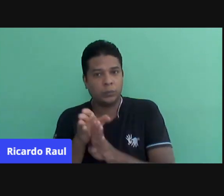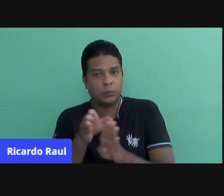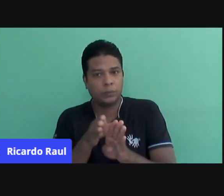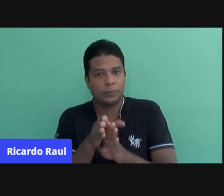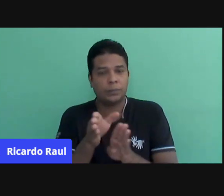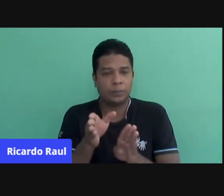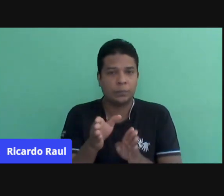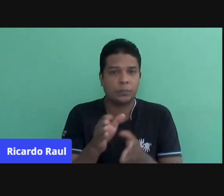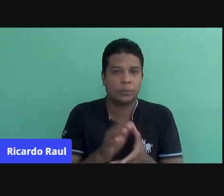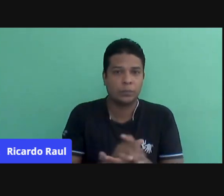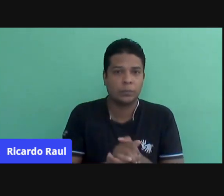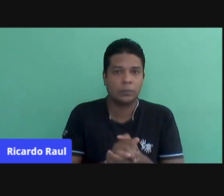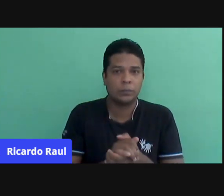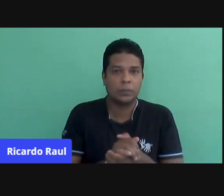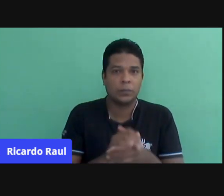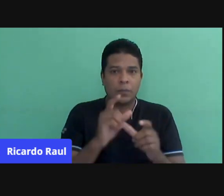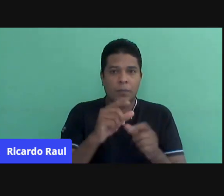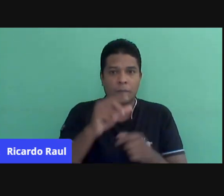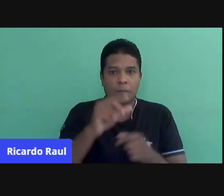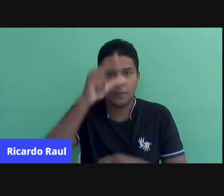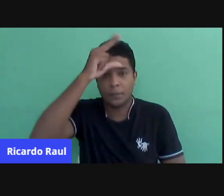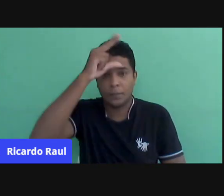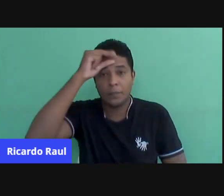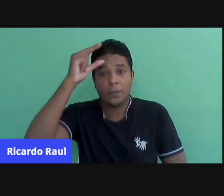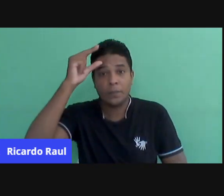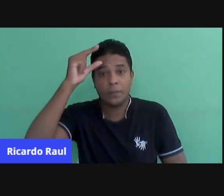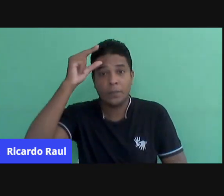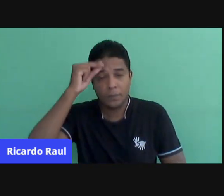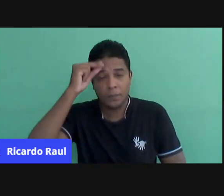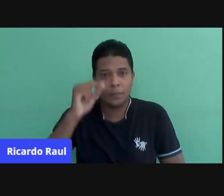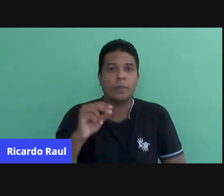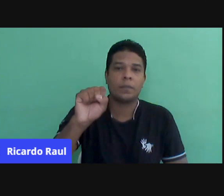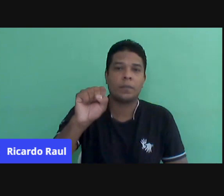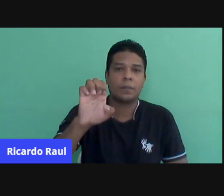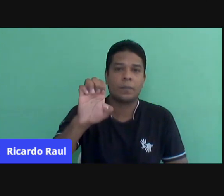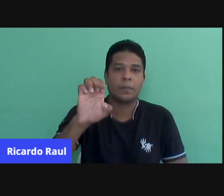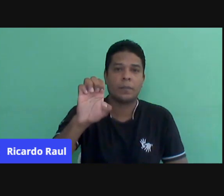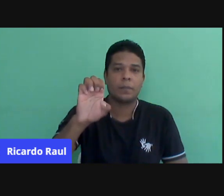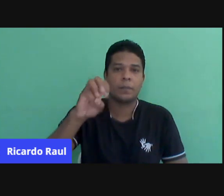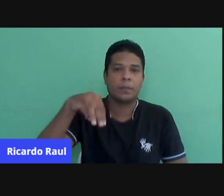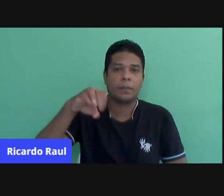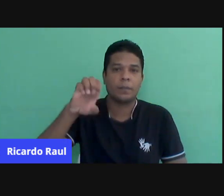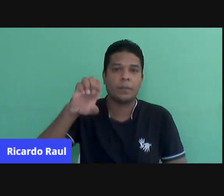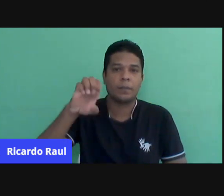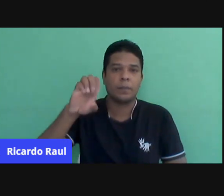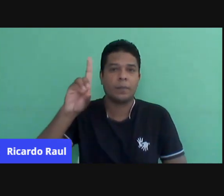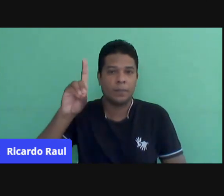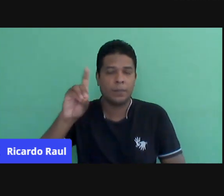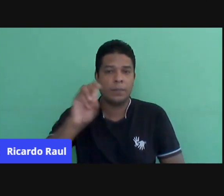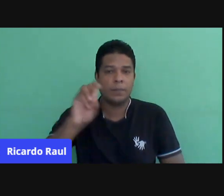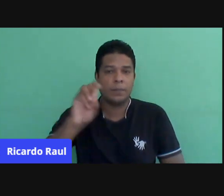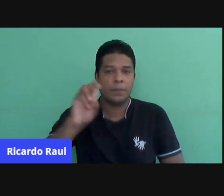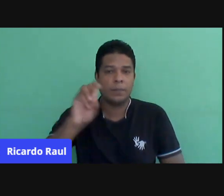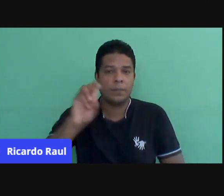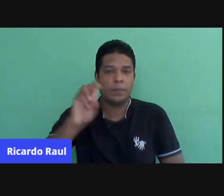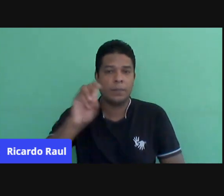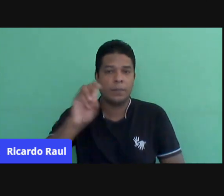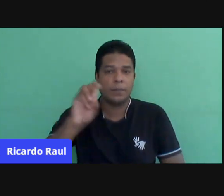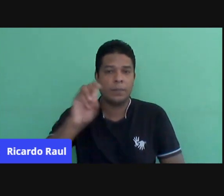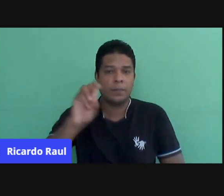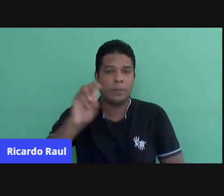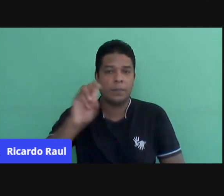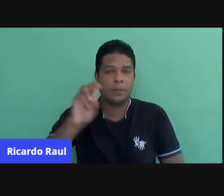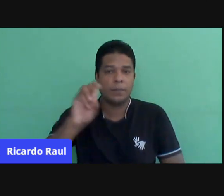orientações na página da CEMED, de alguns vídeos que me ensinam a trabalhar com alguns recursos, né?